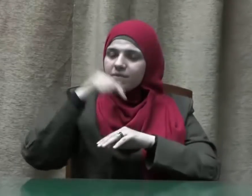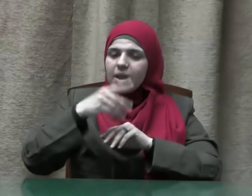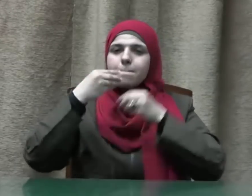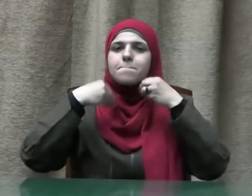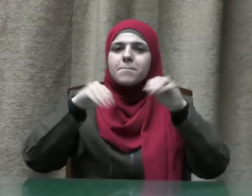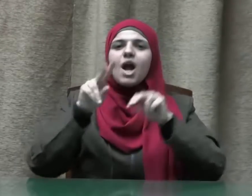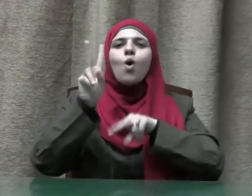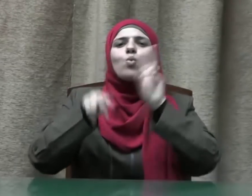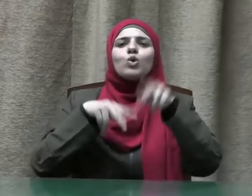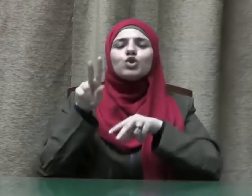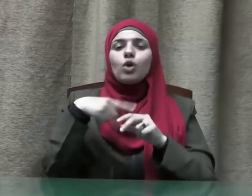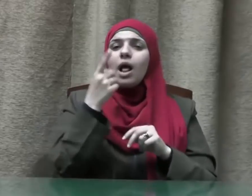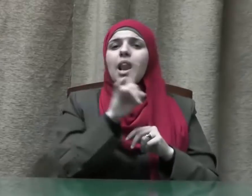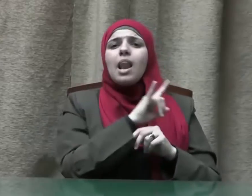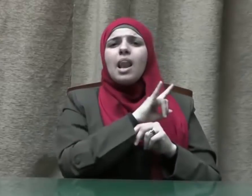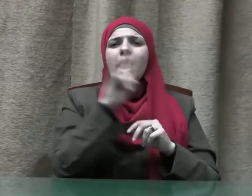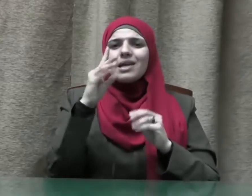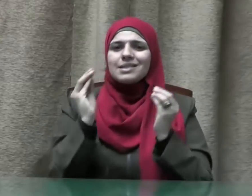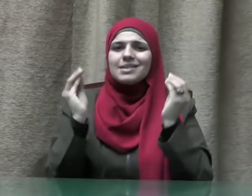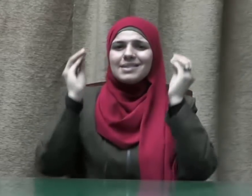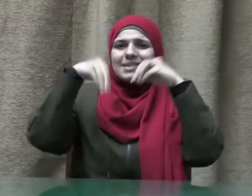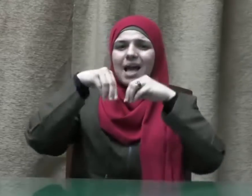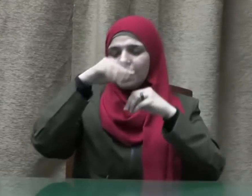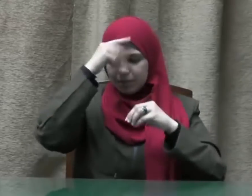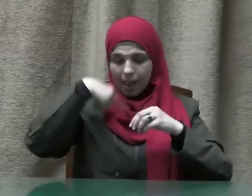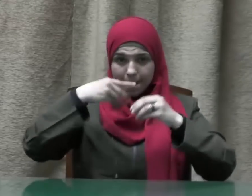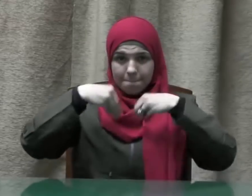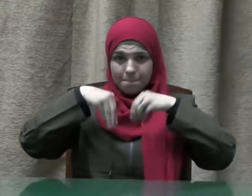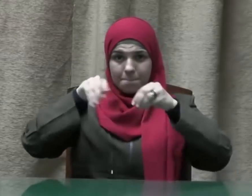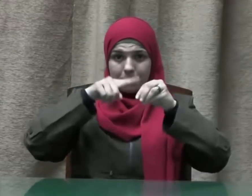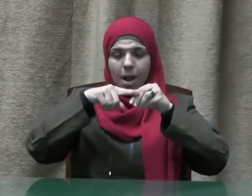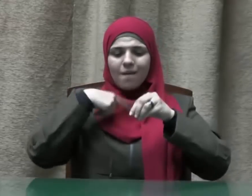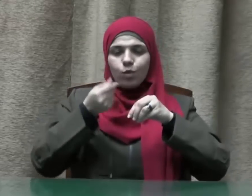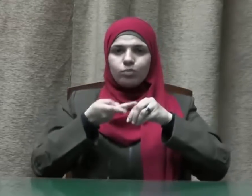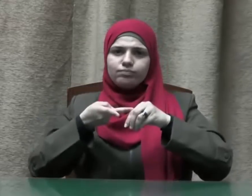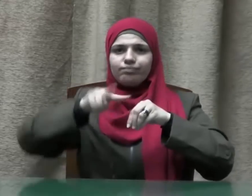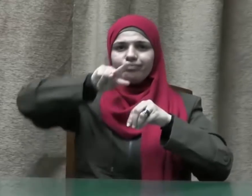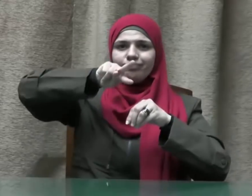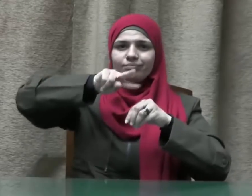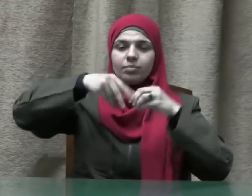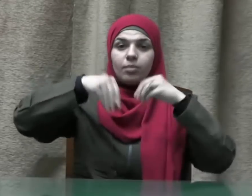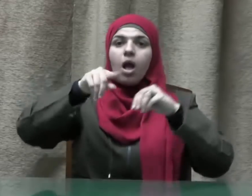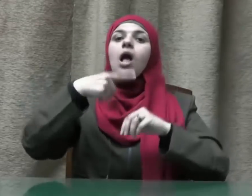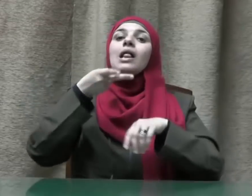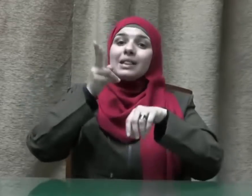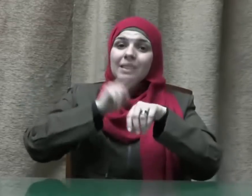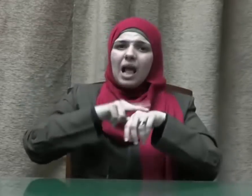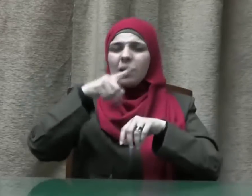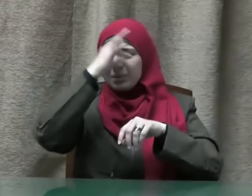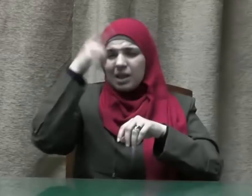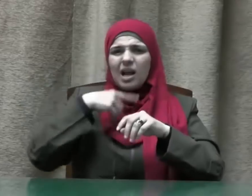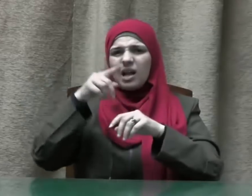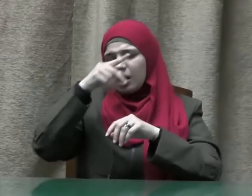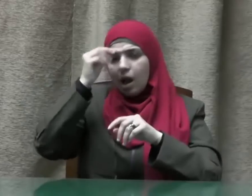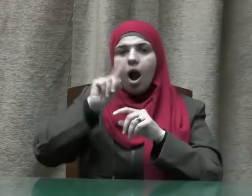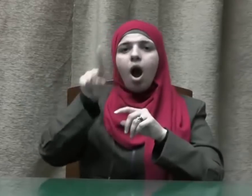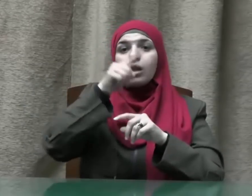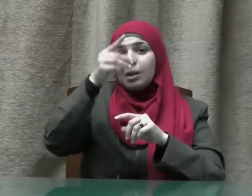فلا يزايد على من يشتري سلعة وكذلك لا ينفر من سلعة